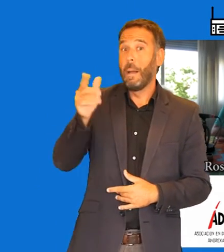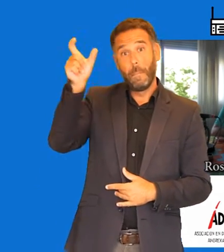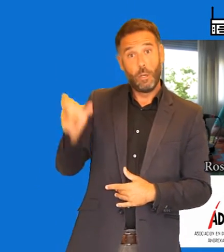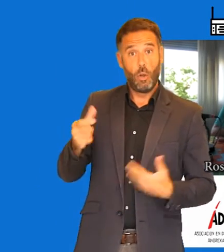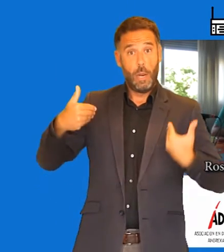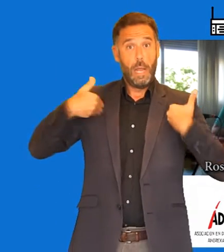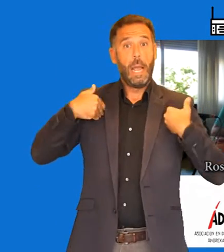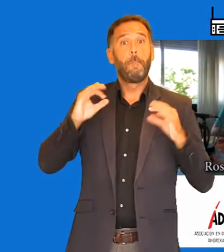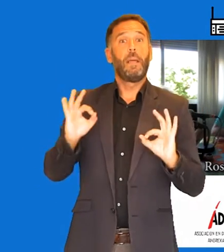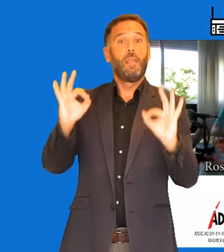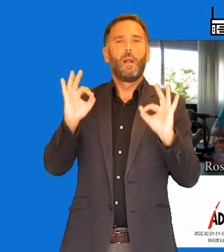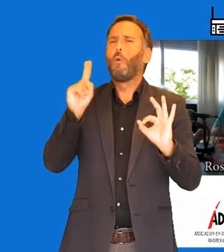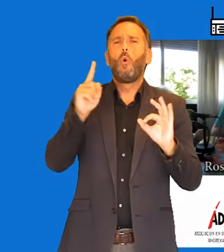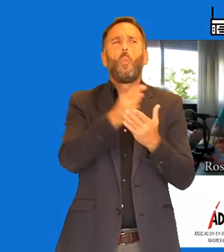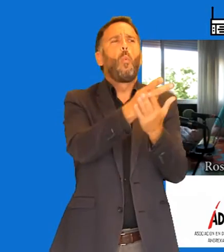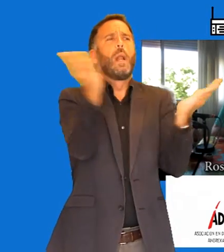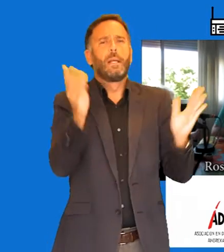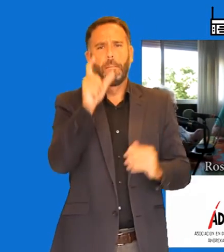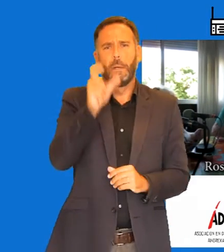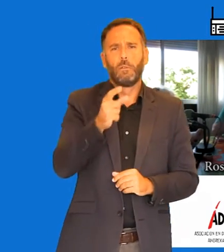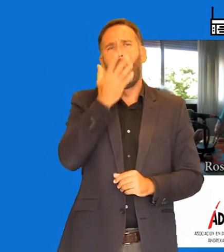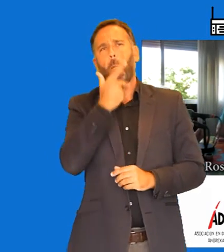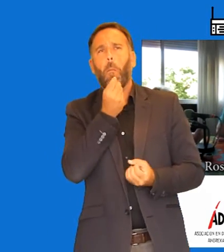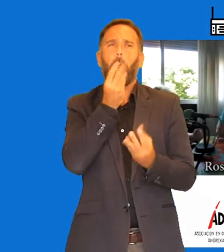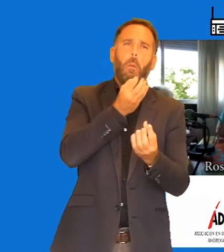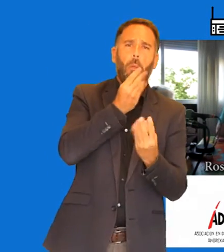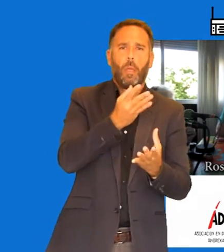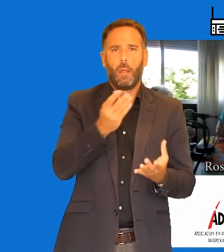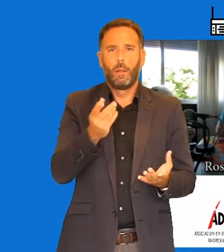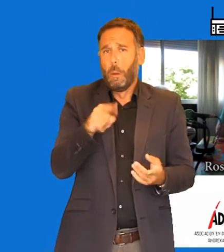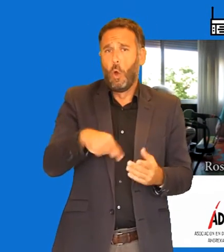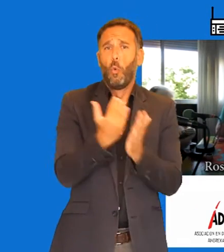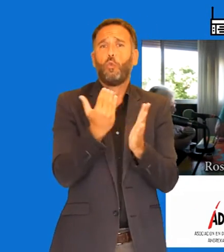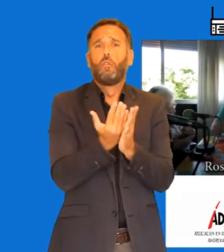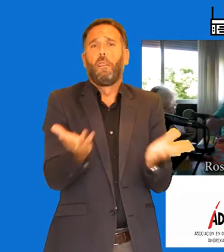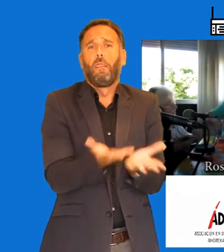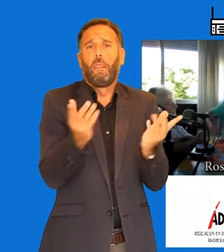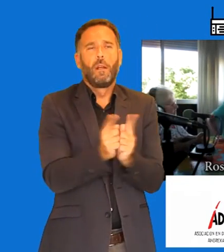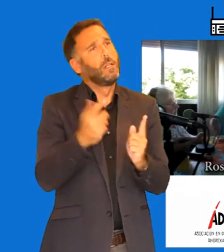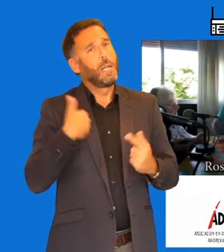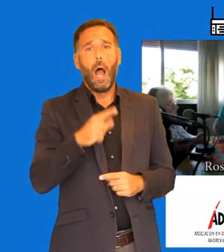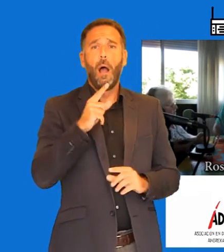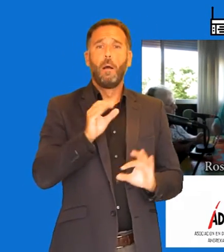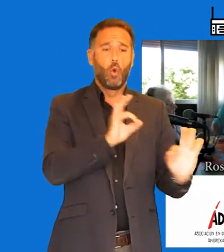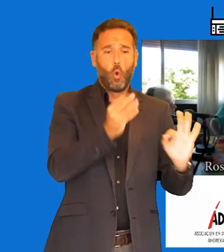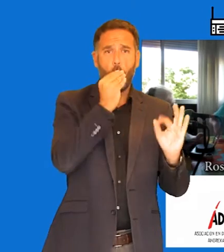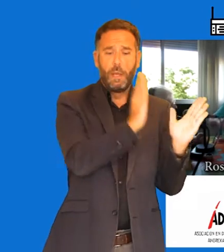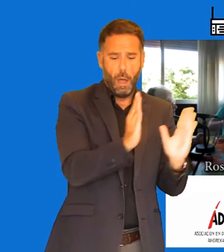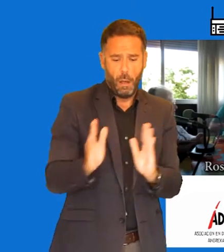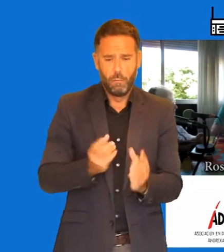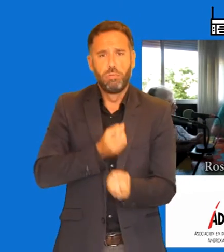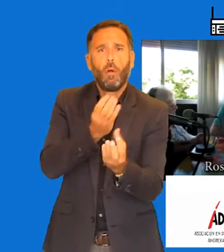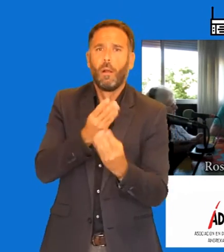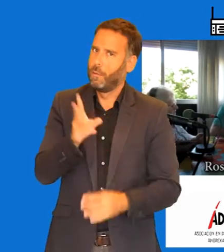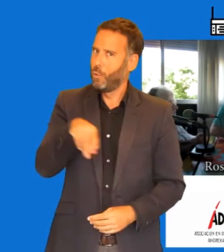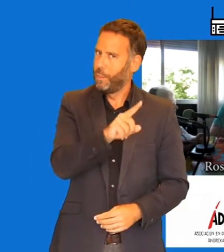de cualquier persona que sea... Sí, porque hoy haces un cursillo y ya eres un nutricionista. Eso digo yo. Exactamente, entonces... Y entonces eso